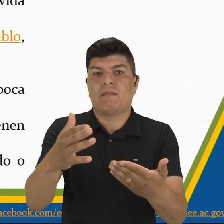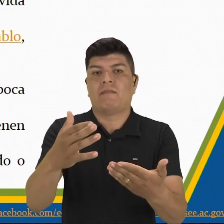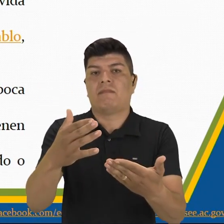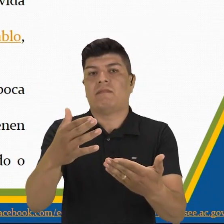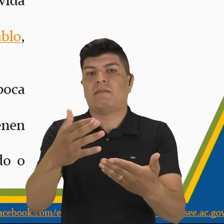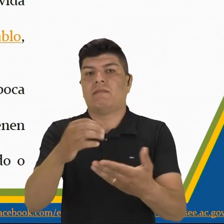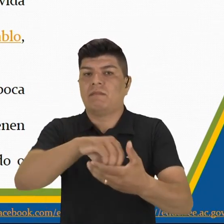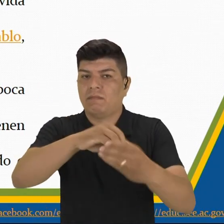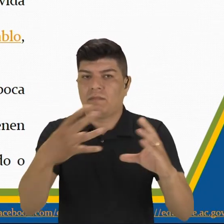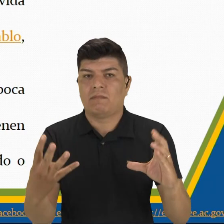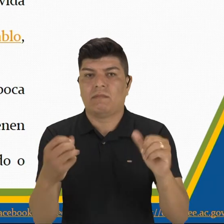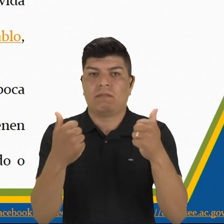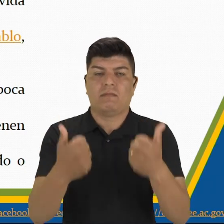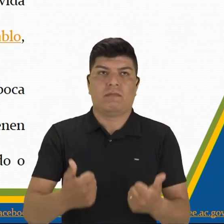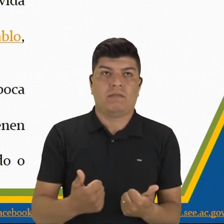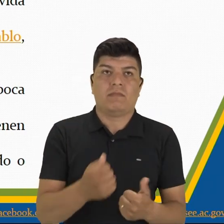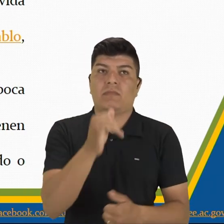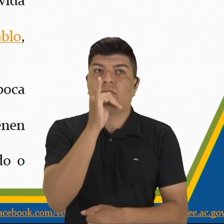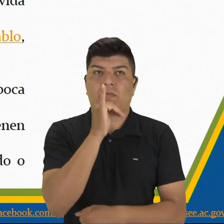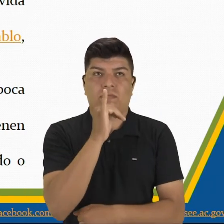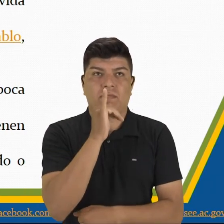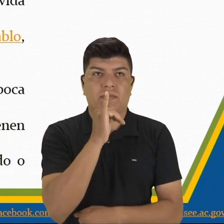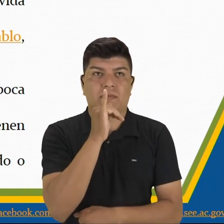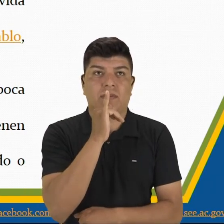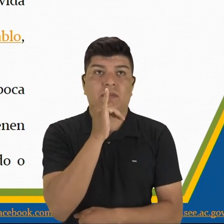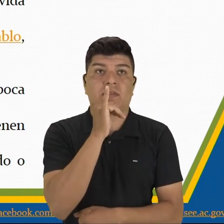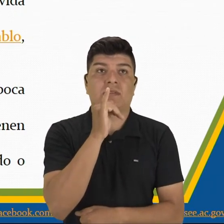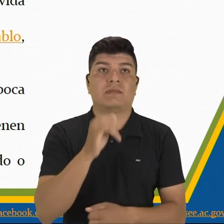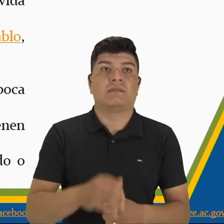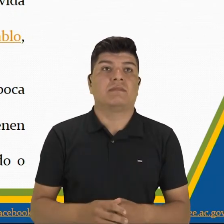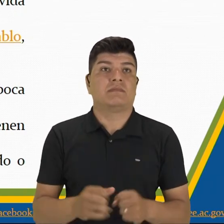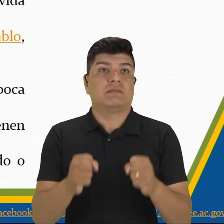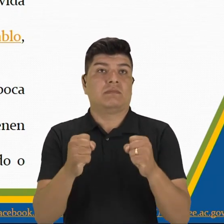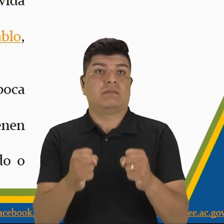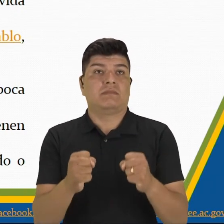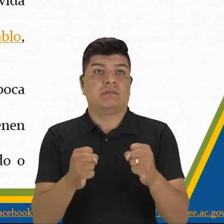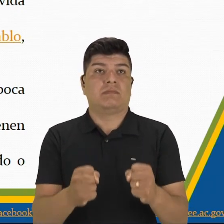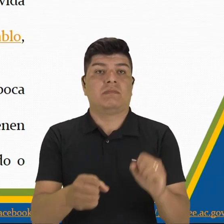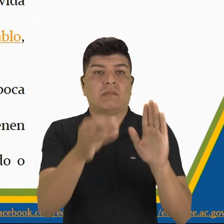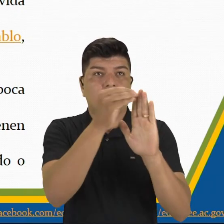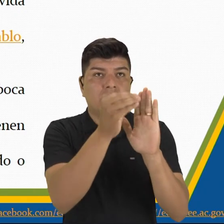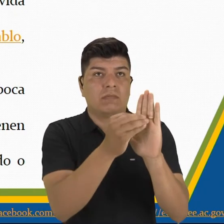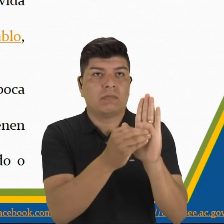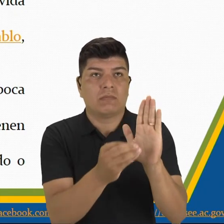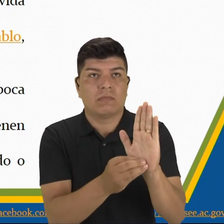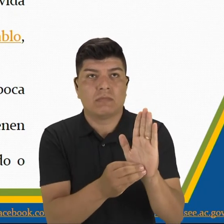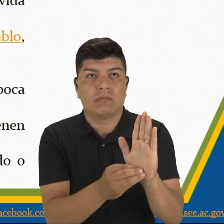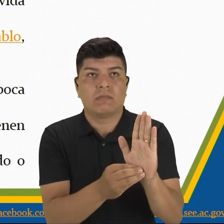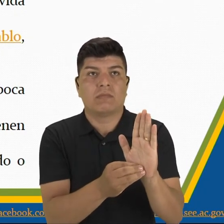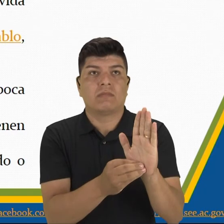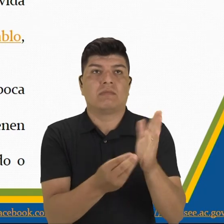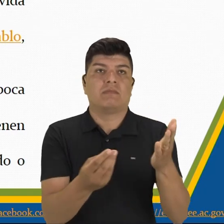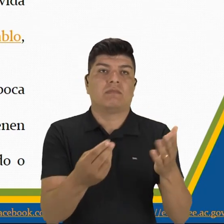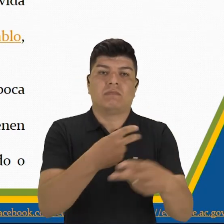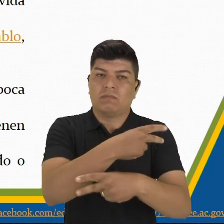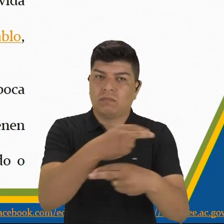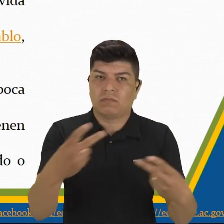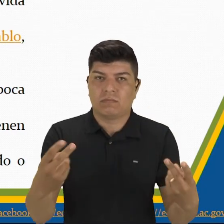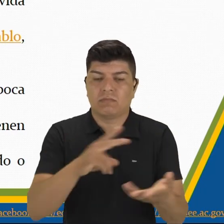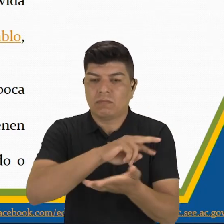¿ok? Como por ejemplo, se pueden clasificar de dos formas,